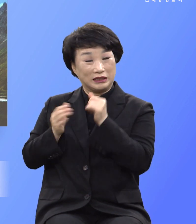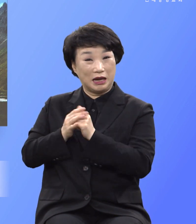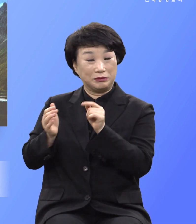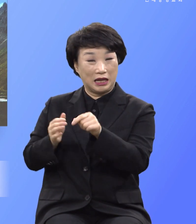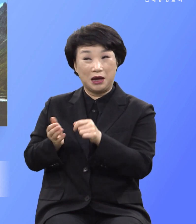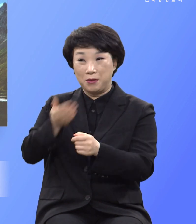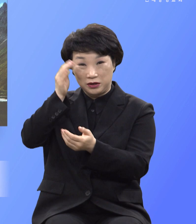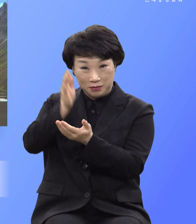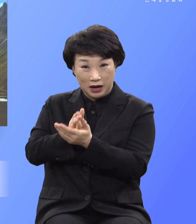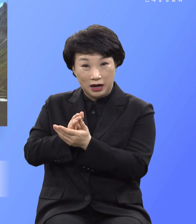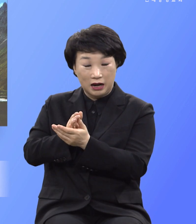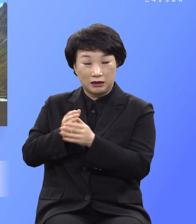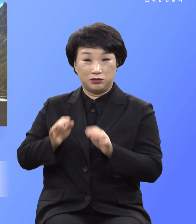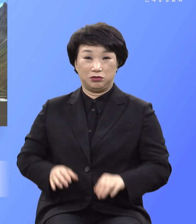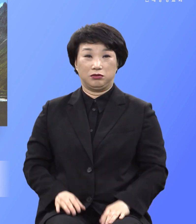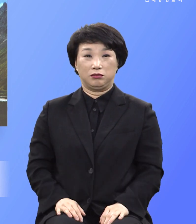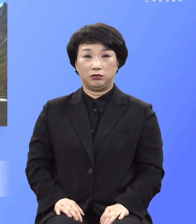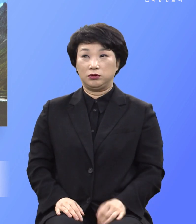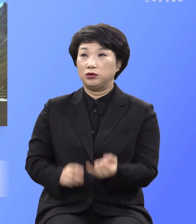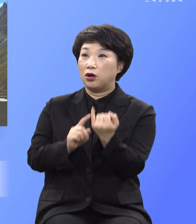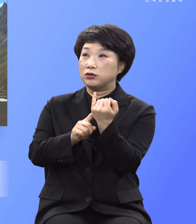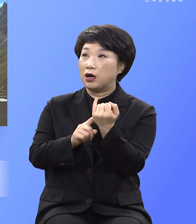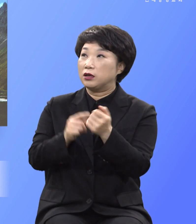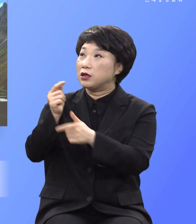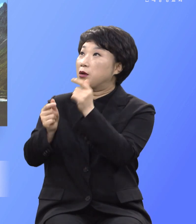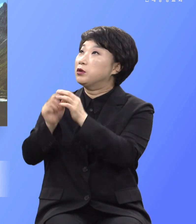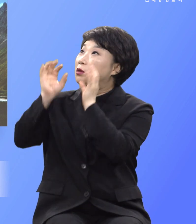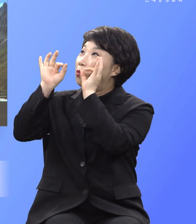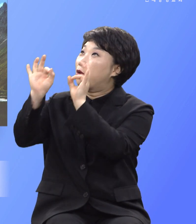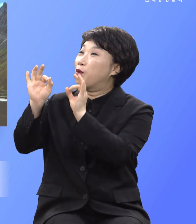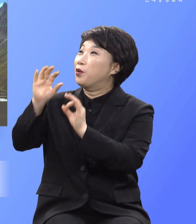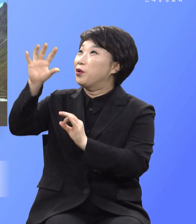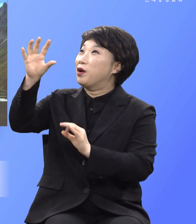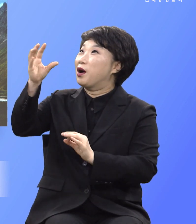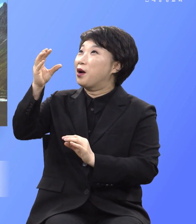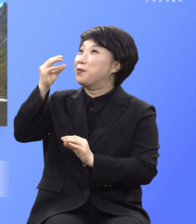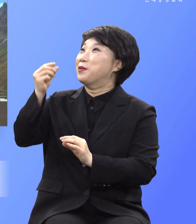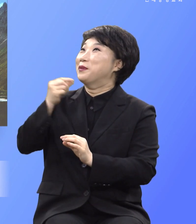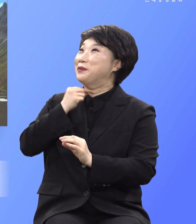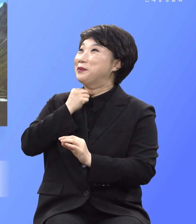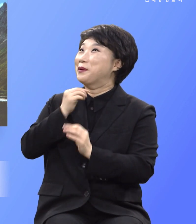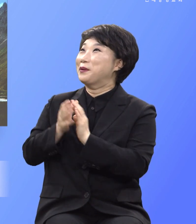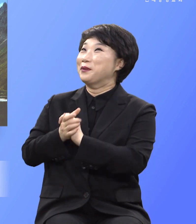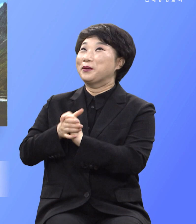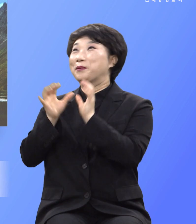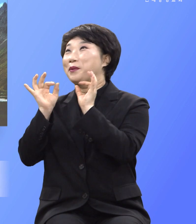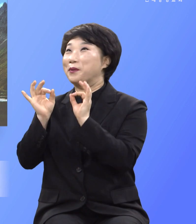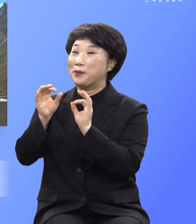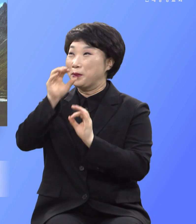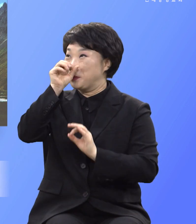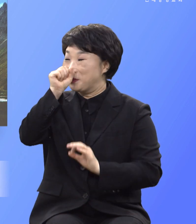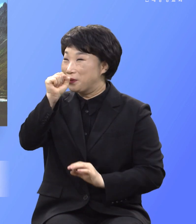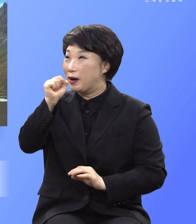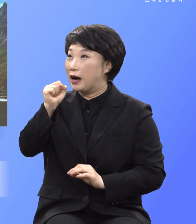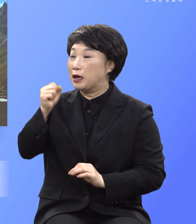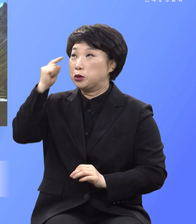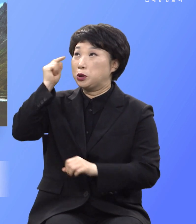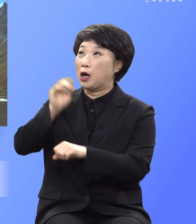여자가 그 나무를 본 중 먹음직도 하고 보암직도 하고 지혜롭게 할